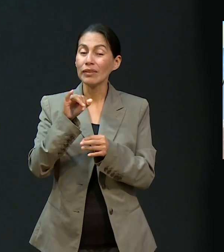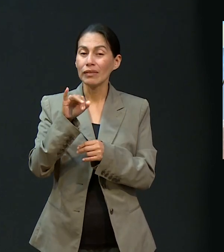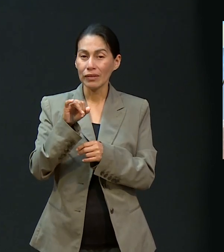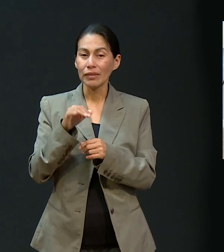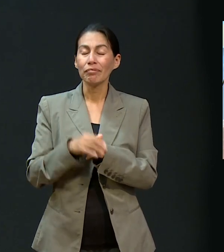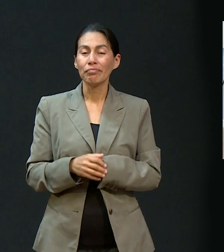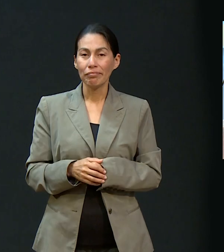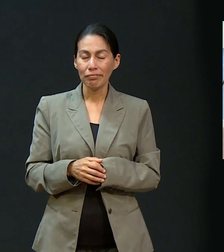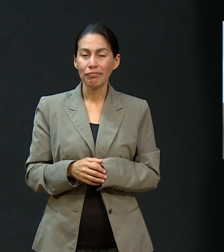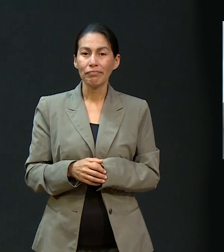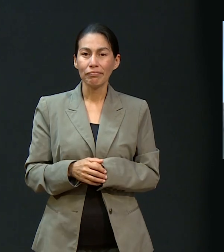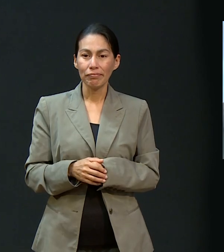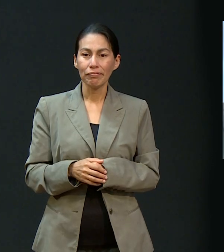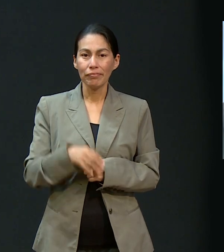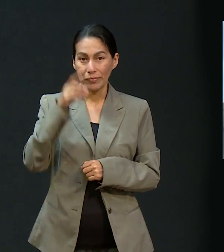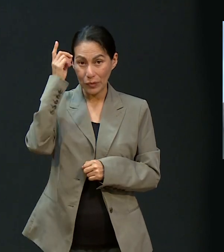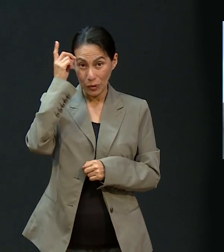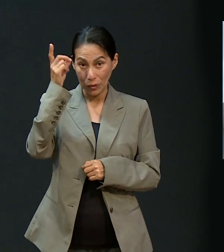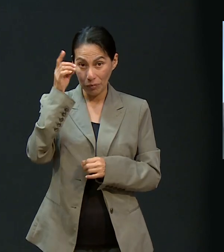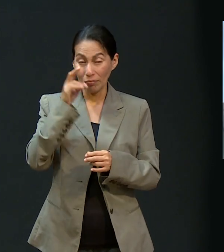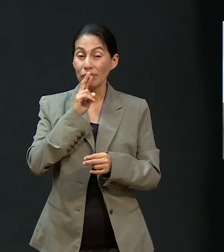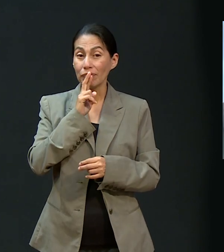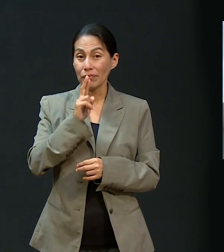Gloria. ¿Otra confirmación más? Sí,